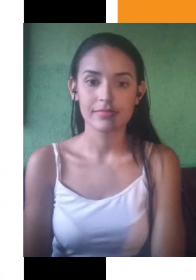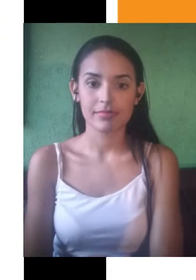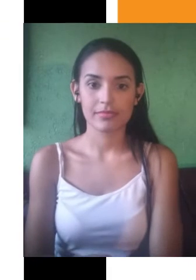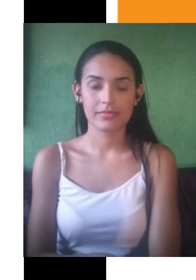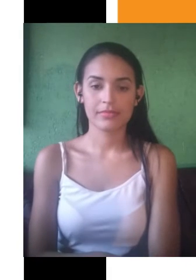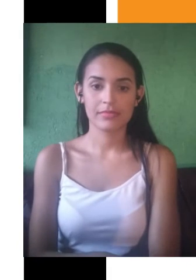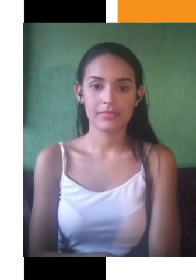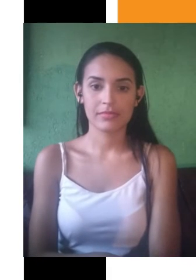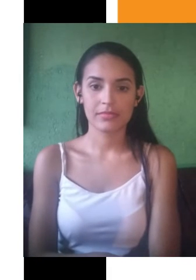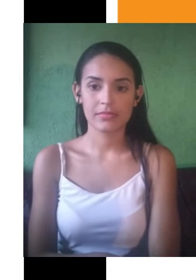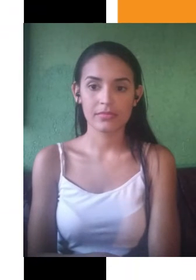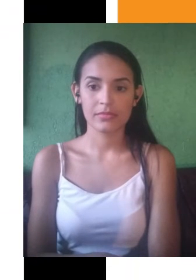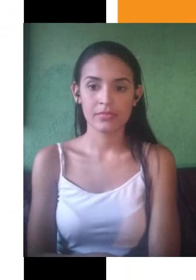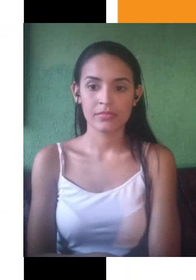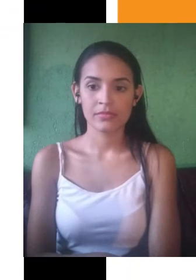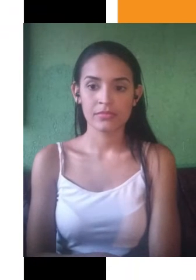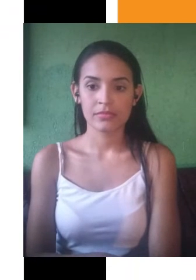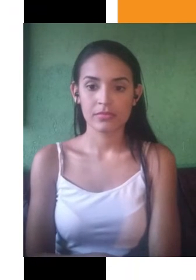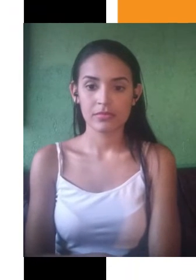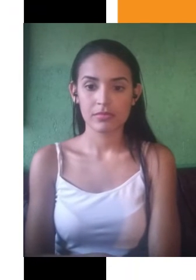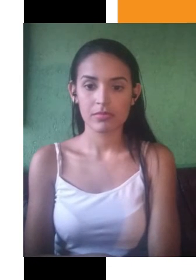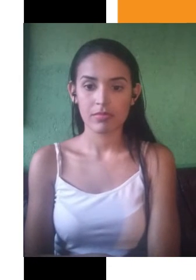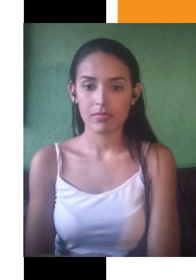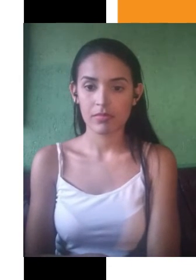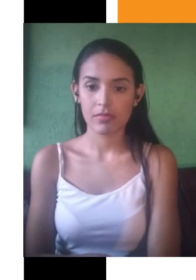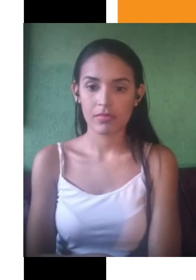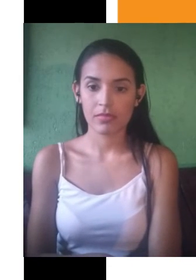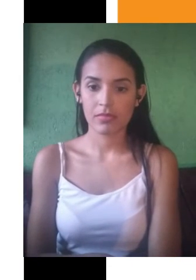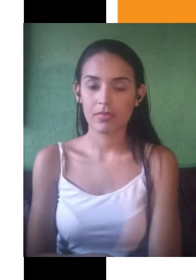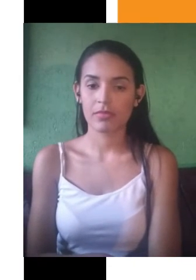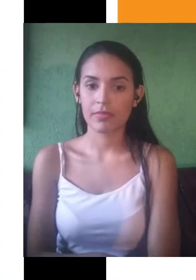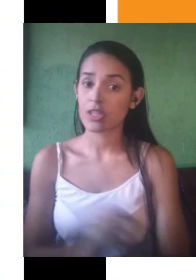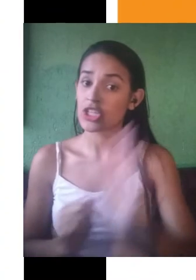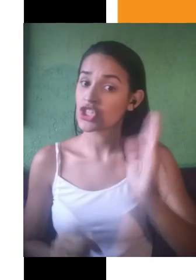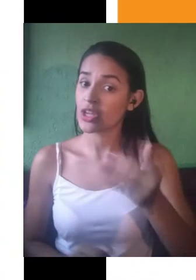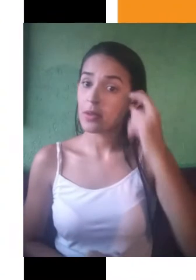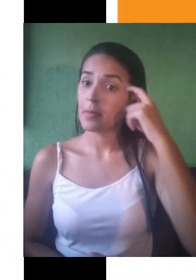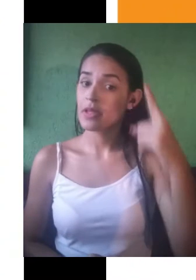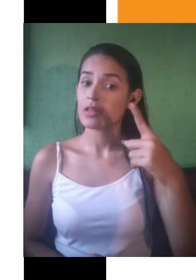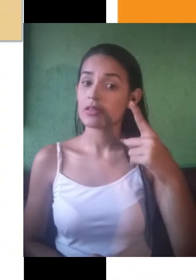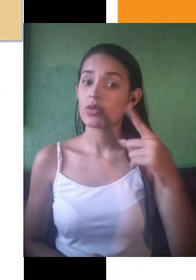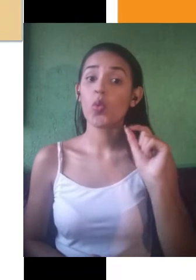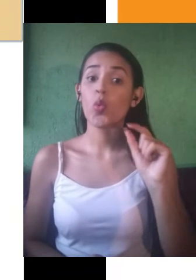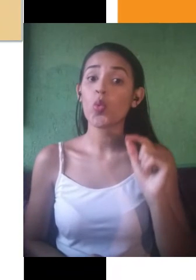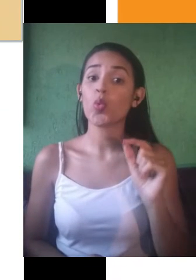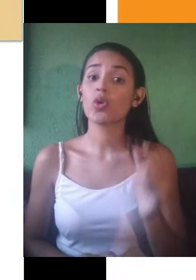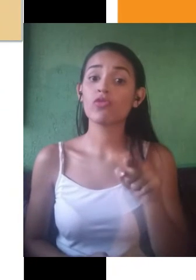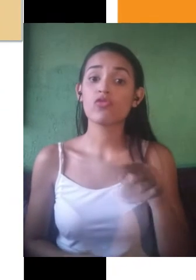mesmo, naquelas anotações, você já diga qual delas você usaria na introdução, qual delas você usaria no seu